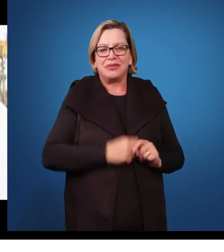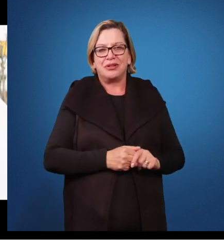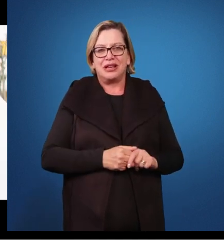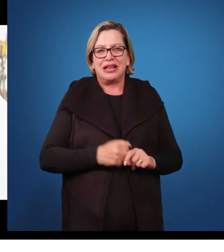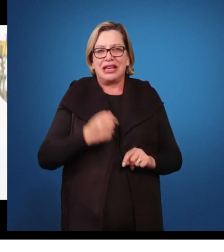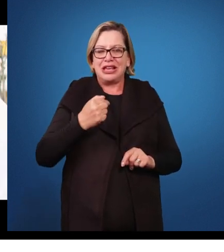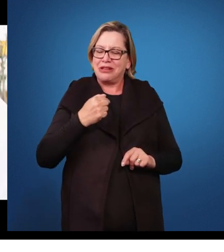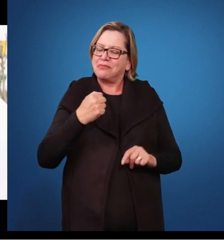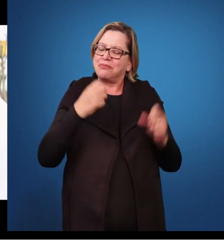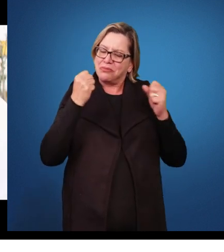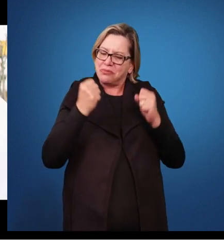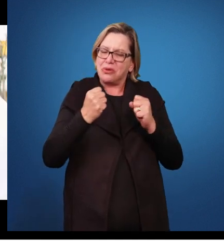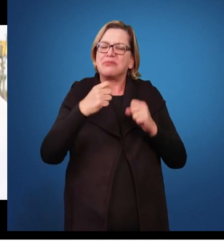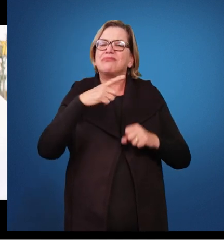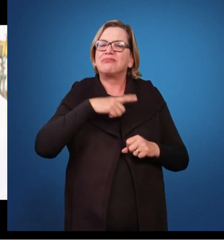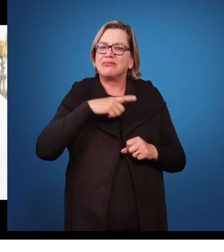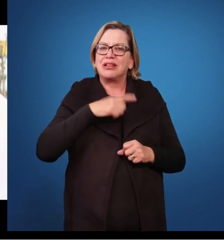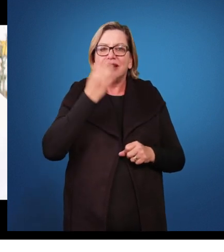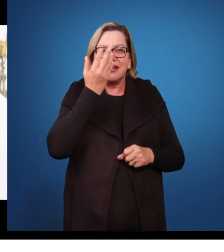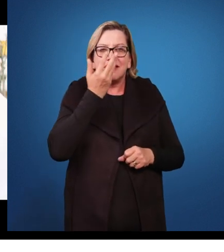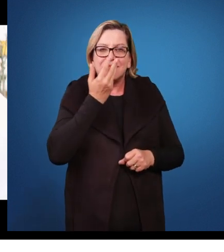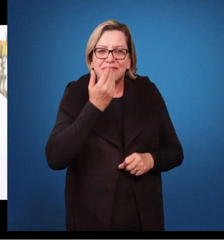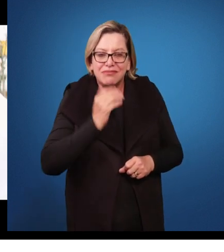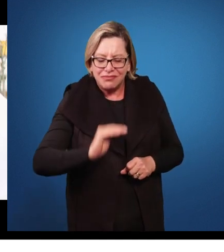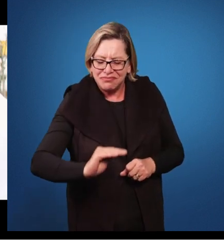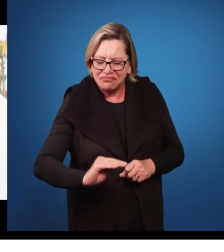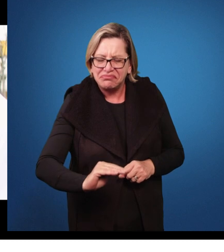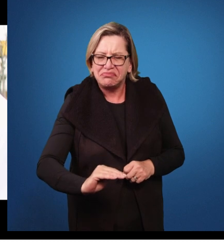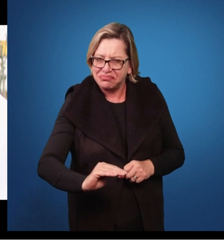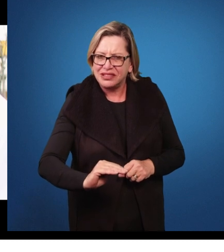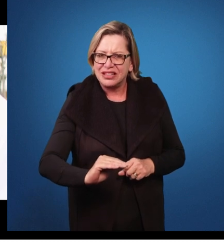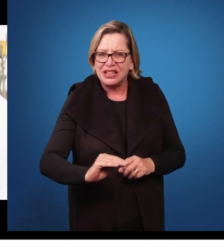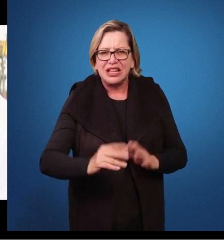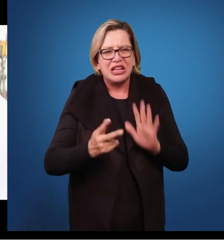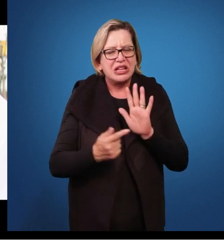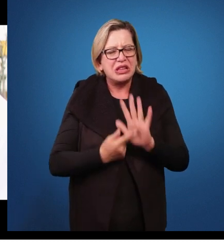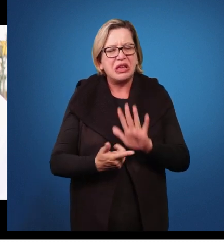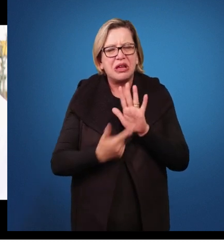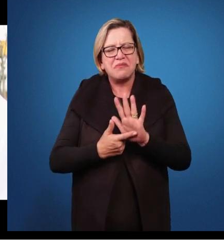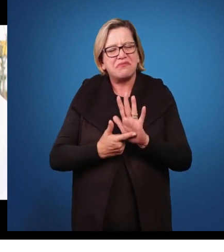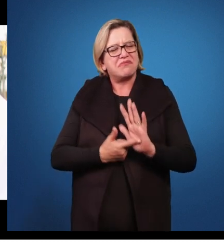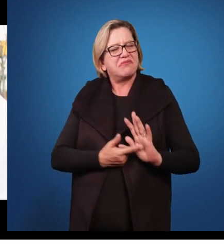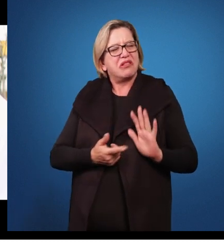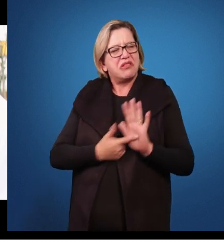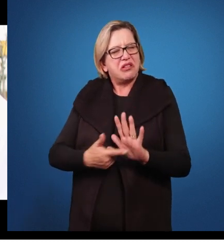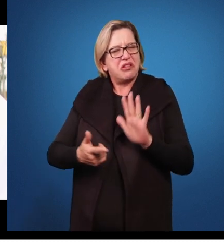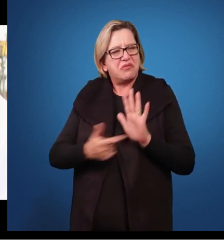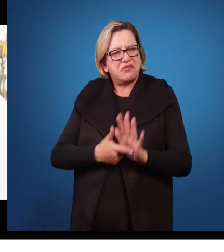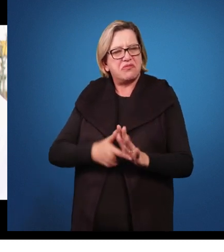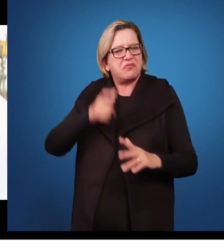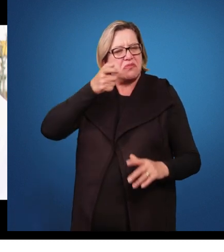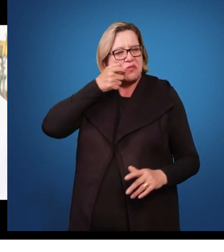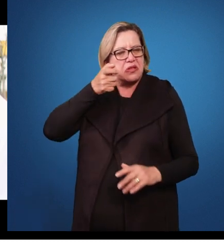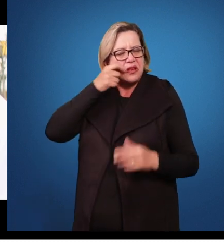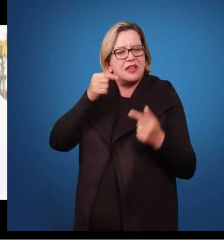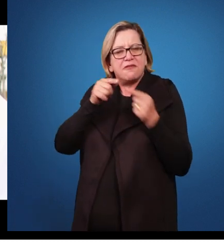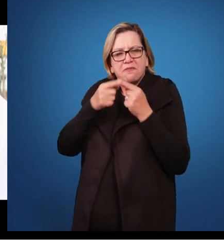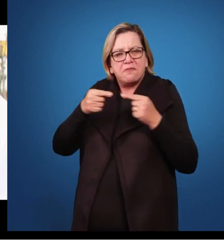criança que, desde pequenininha, me demonstrou muito interesse por instrumentos musicais e eu